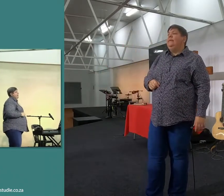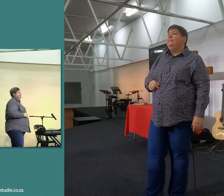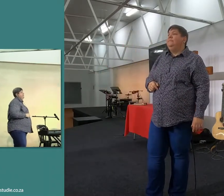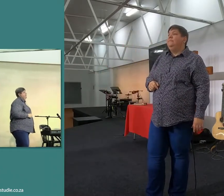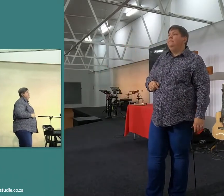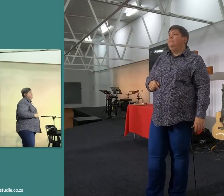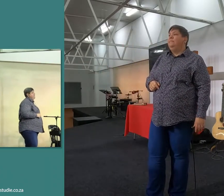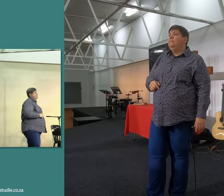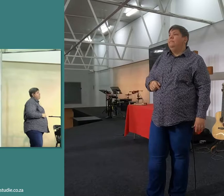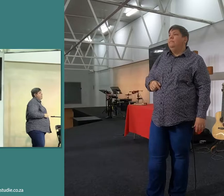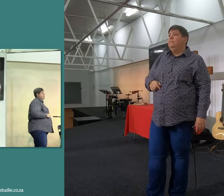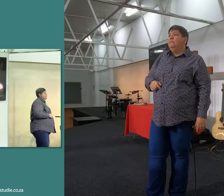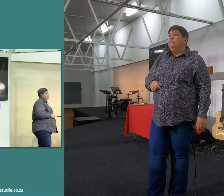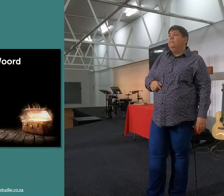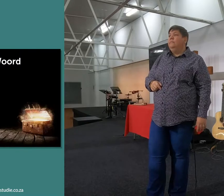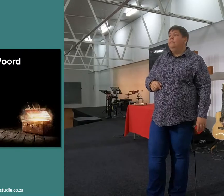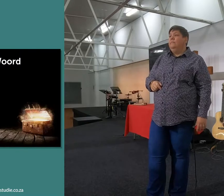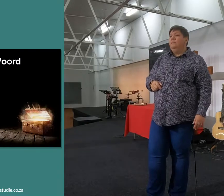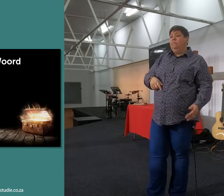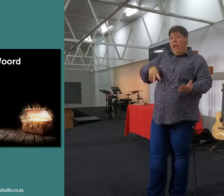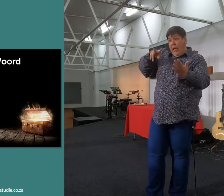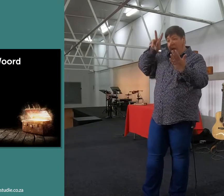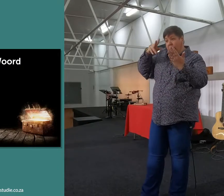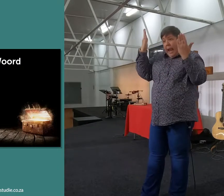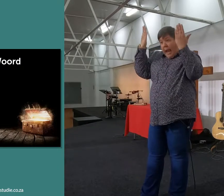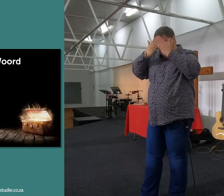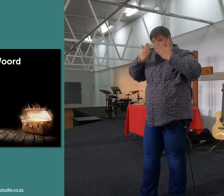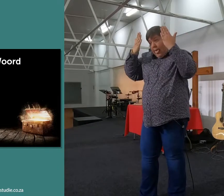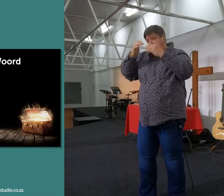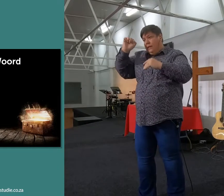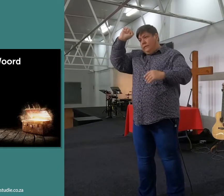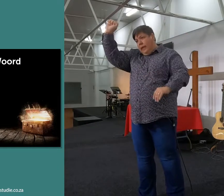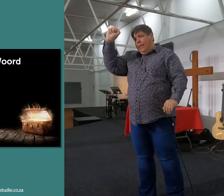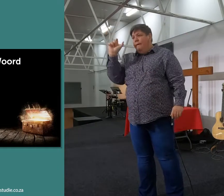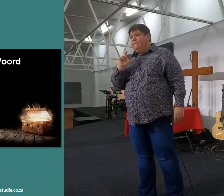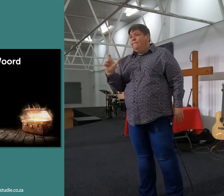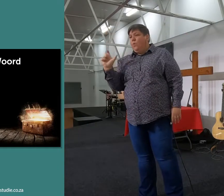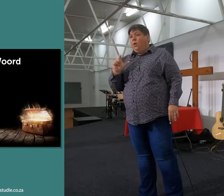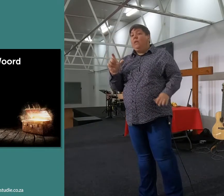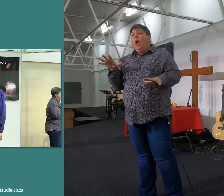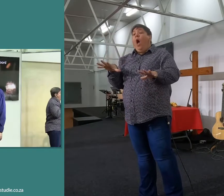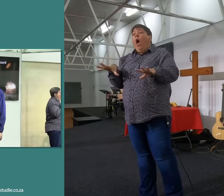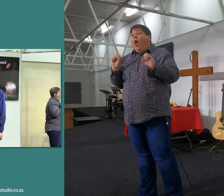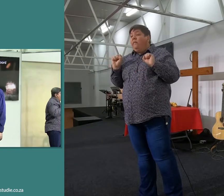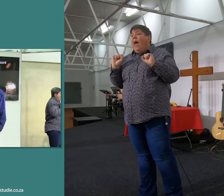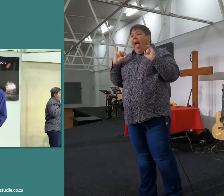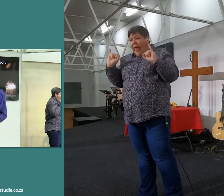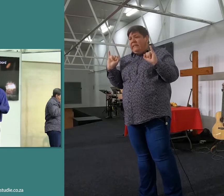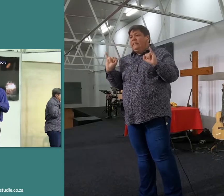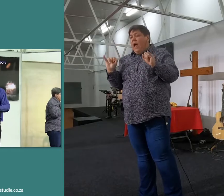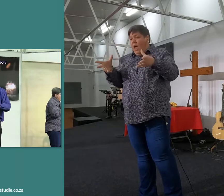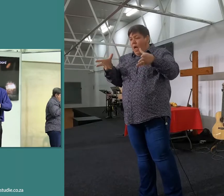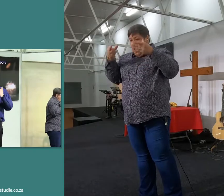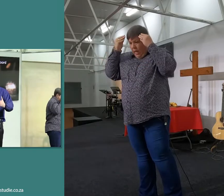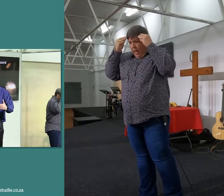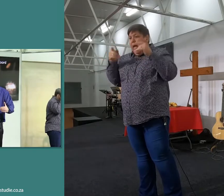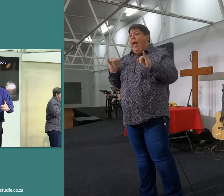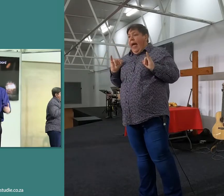boum, kom, stap nommer 1, bestudeer die woord, bestudeer die woord, ek en jy met die woord armstiger begin opneem, ons moet een doel met wiste besluit neem, om te sê,